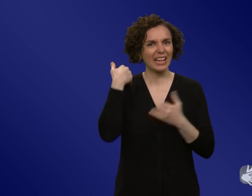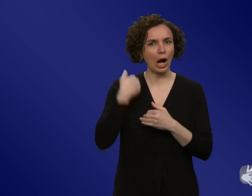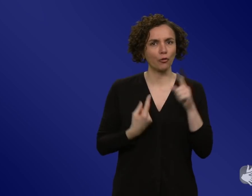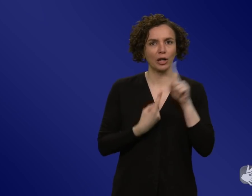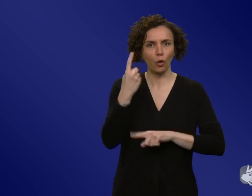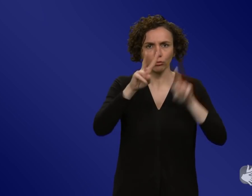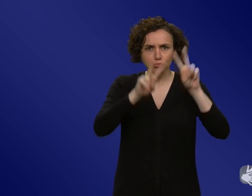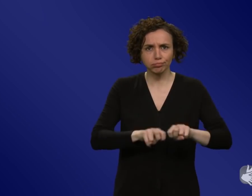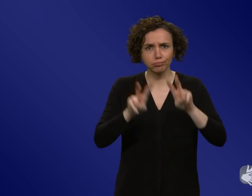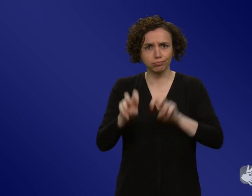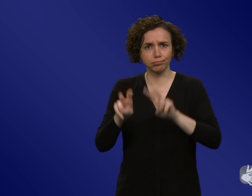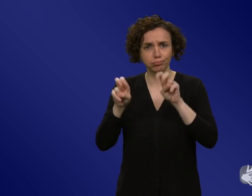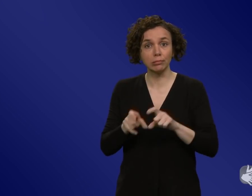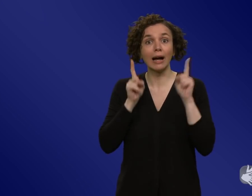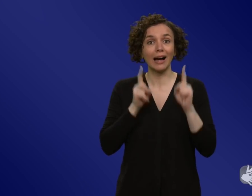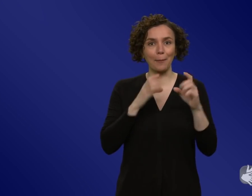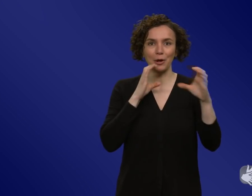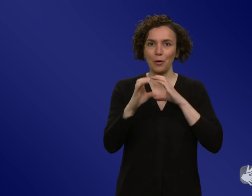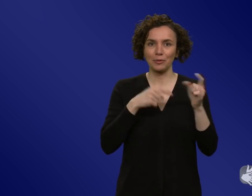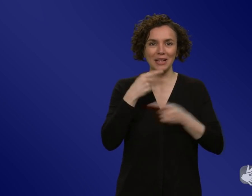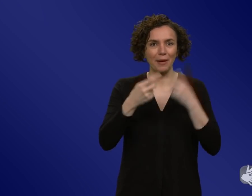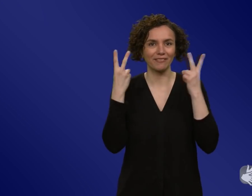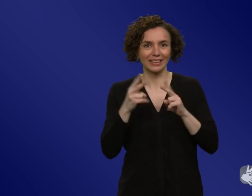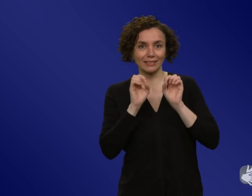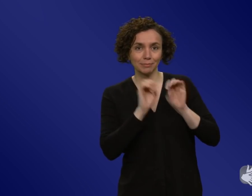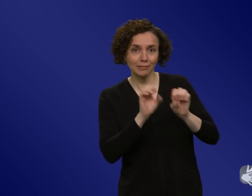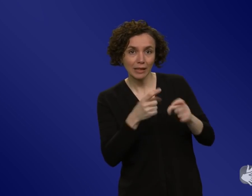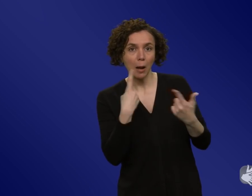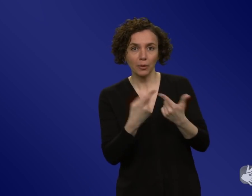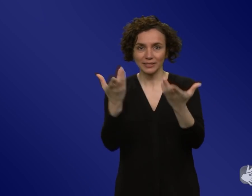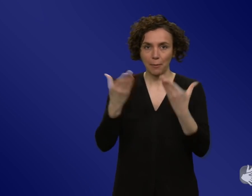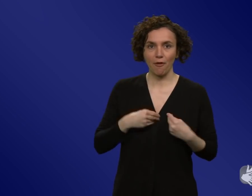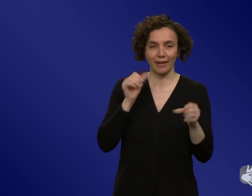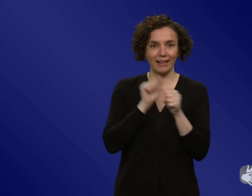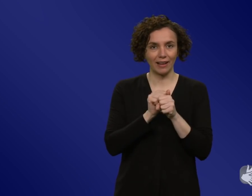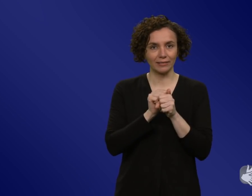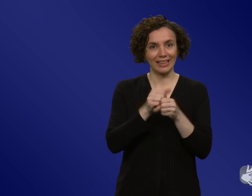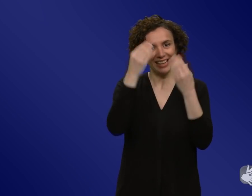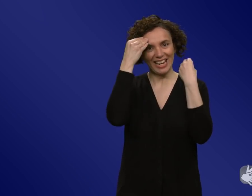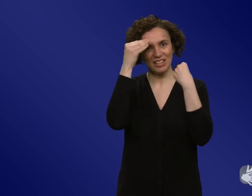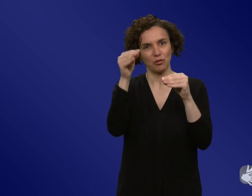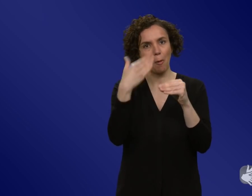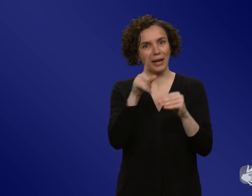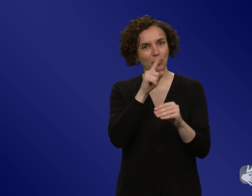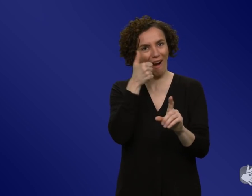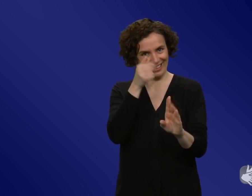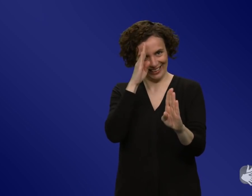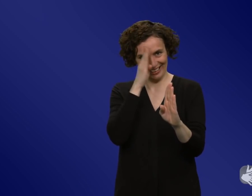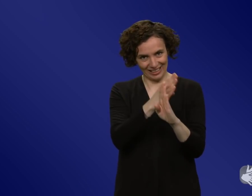Spiel zwischen Sender und Empfänger. Information klingt eher ein Dimensionaler. Ist Information was anderes als Kommunikation? Muss man eigentlich sein